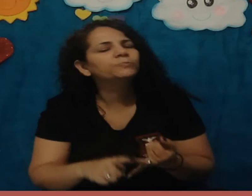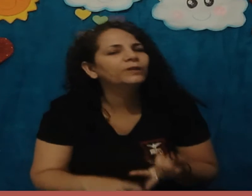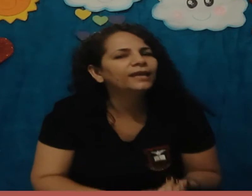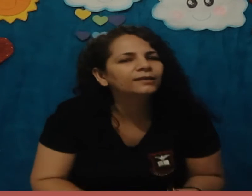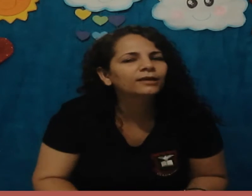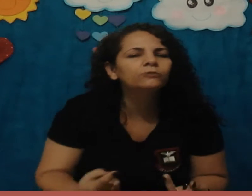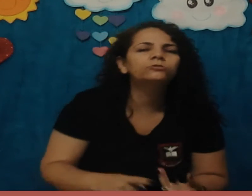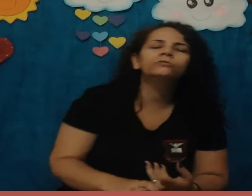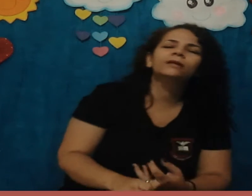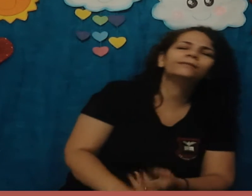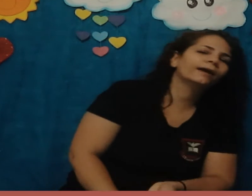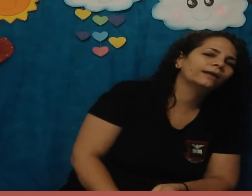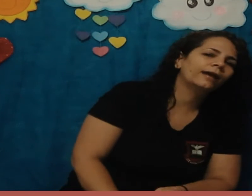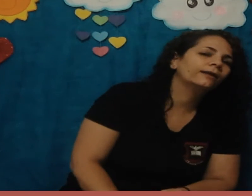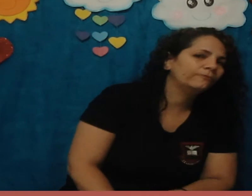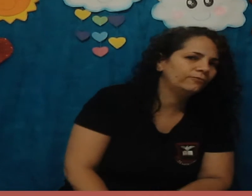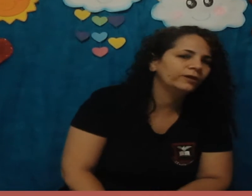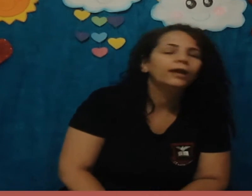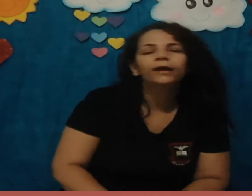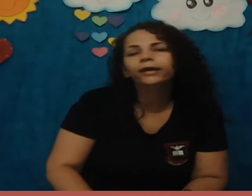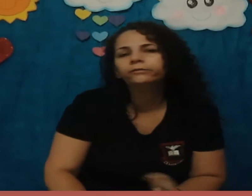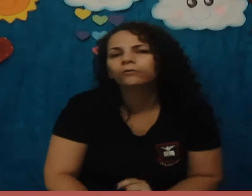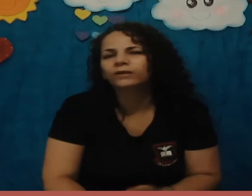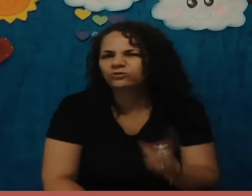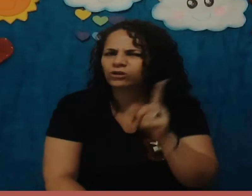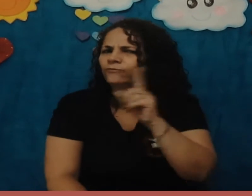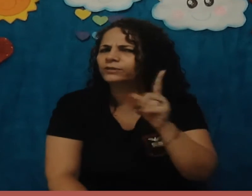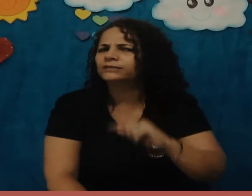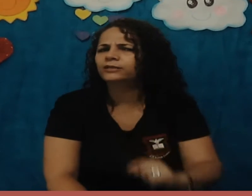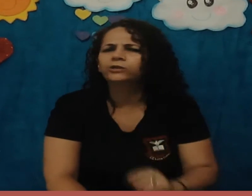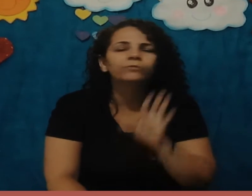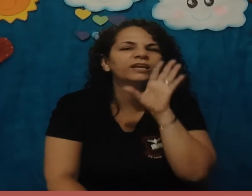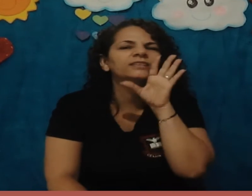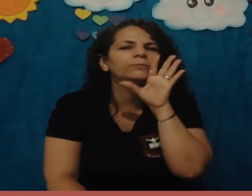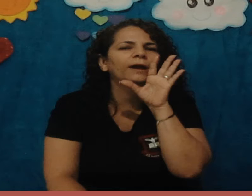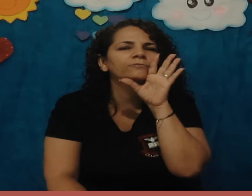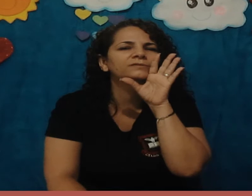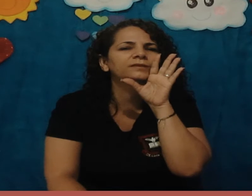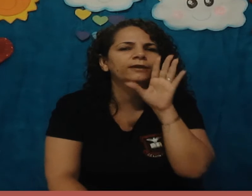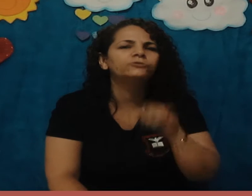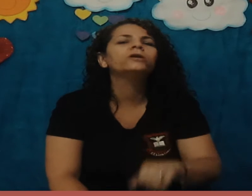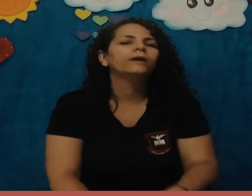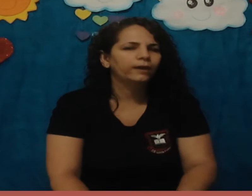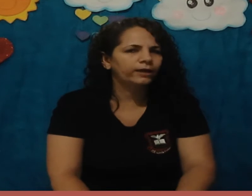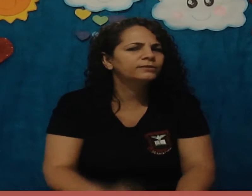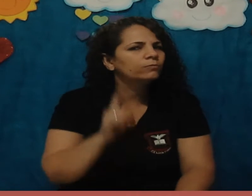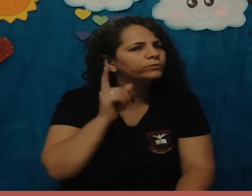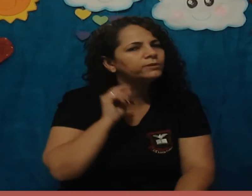espoleta, eu trouxe até a laia, não foi? Então, mas hoje eu não vou trazer eles não, porque eles são bagunceiros. É, são muito